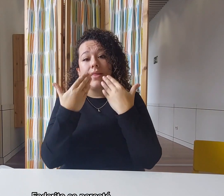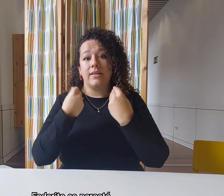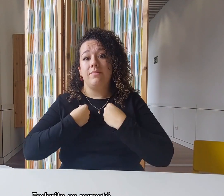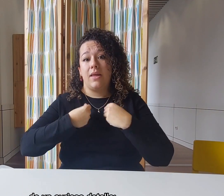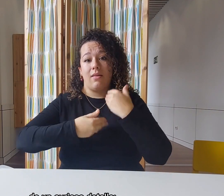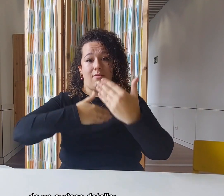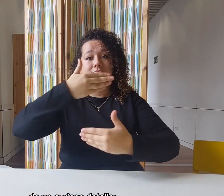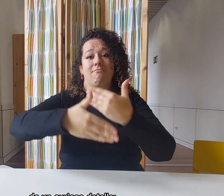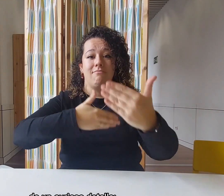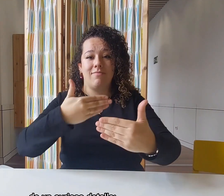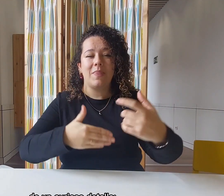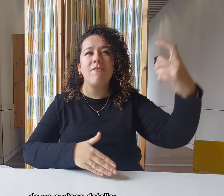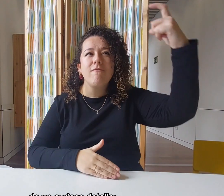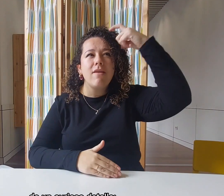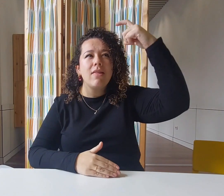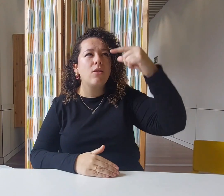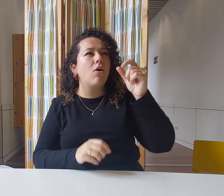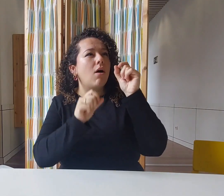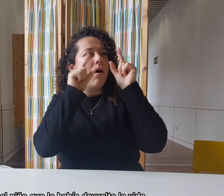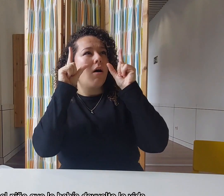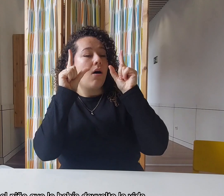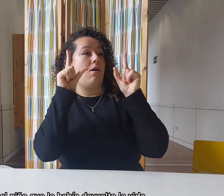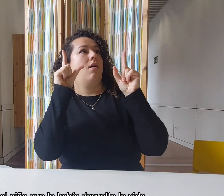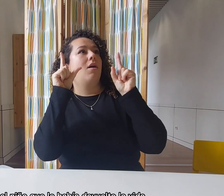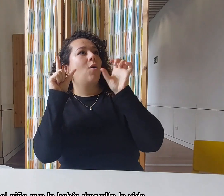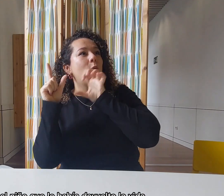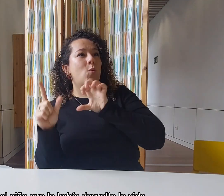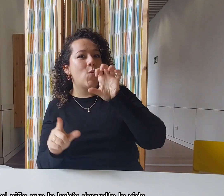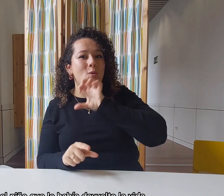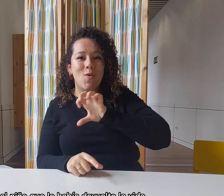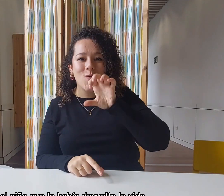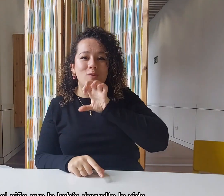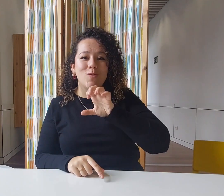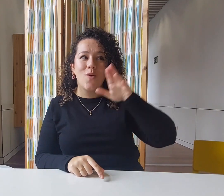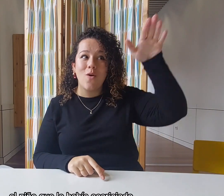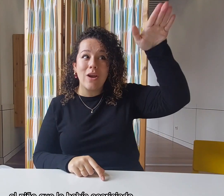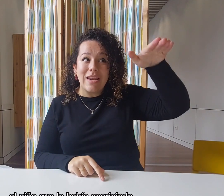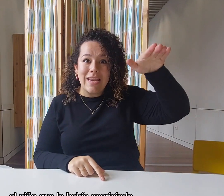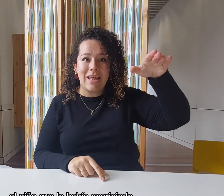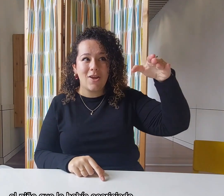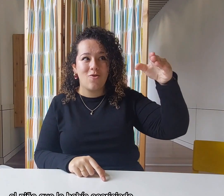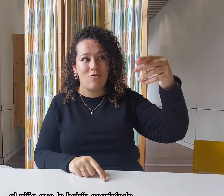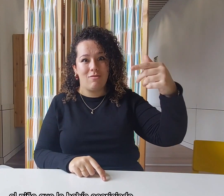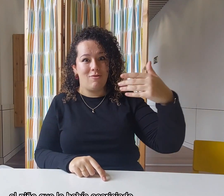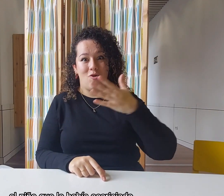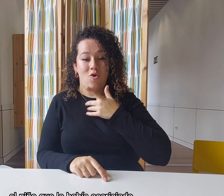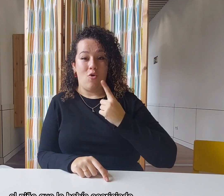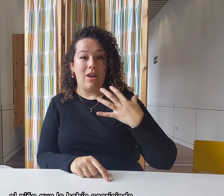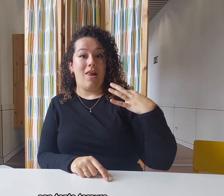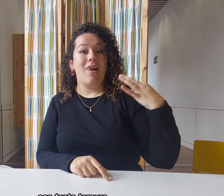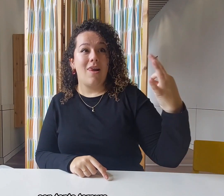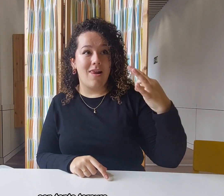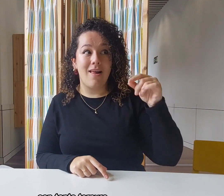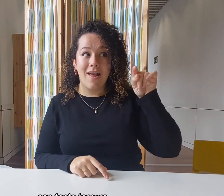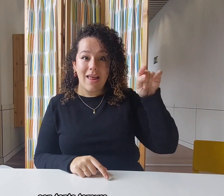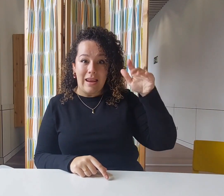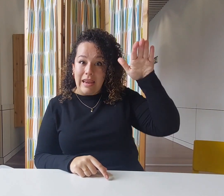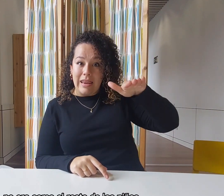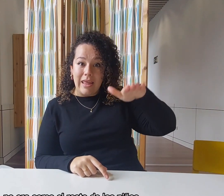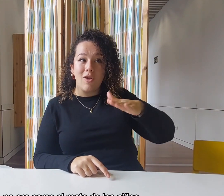percató de un curioso detalle. El niño que le había devuelto la vida, el niño que le había acariciado con tanta ternura, no era